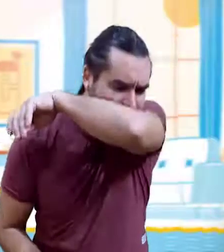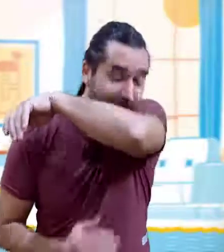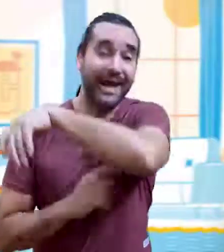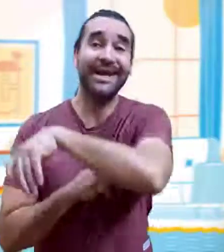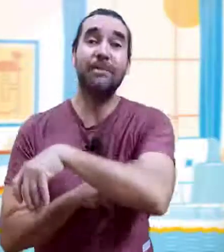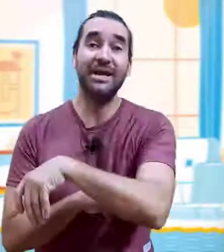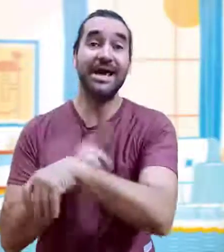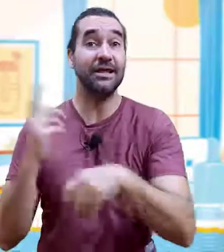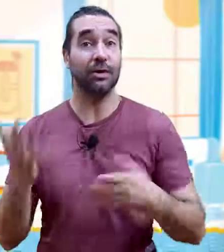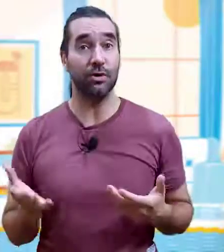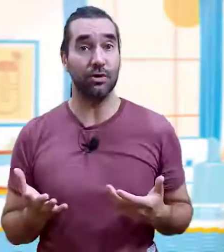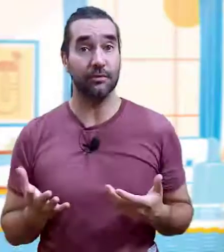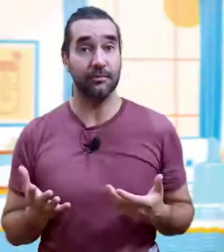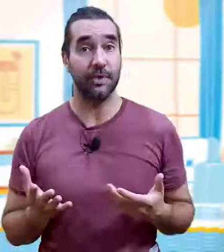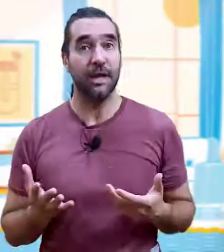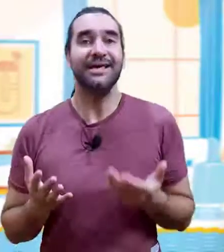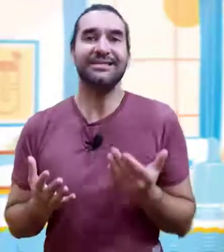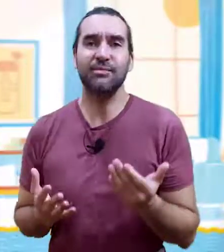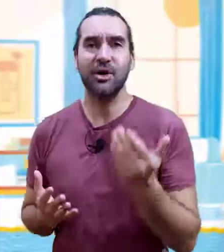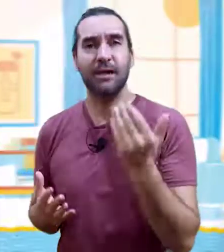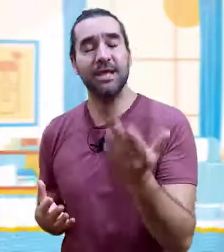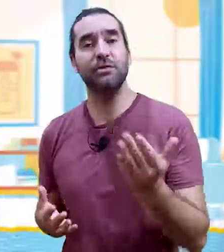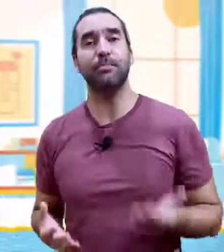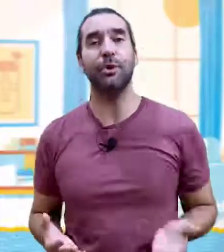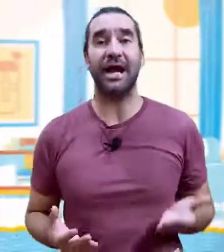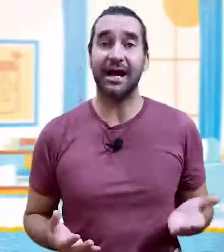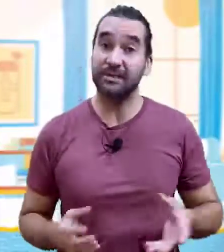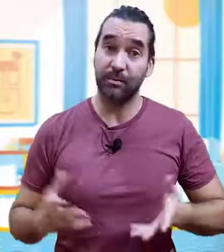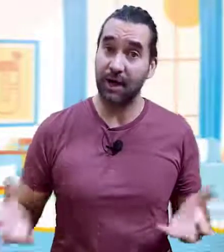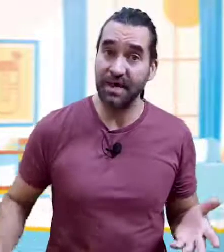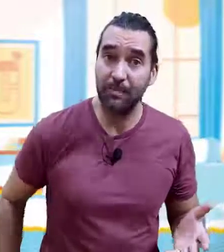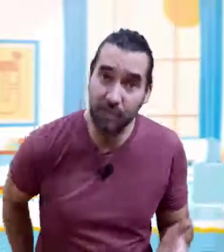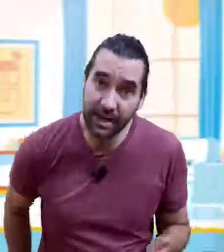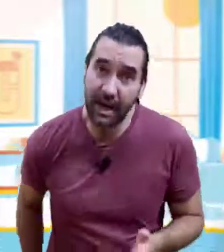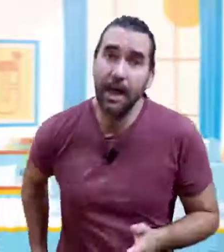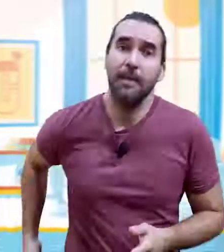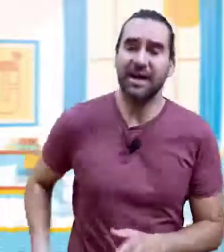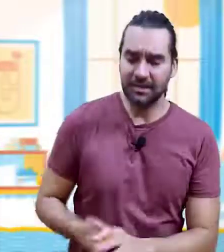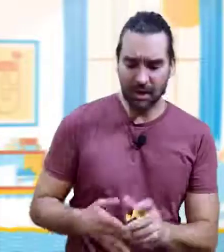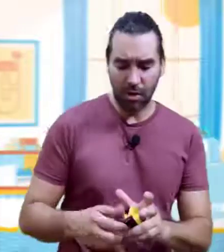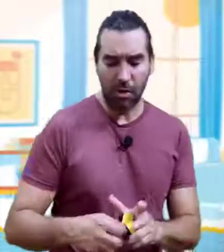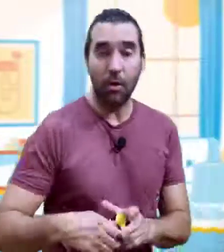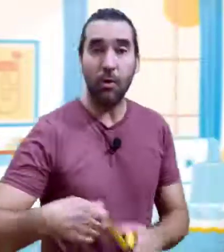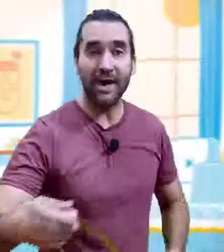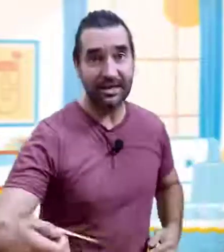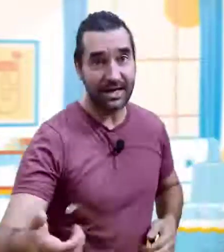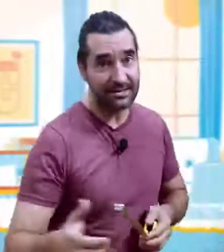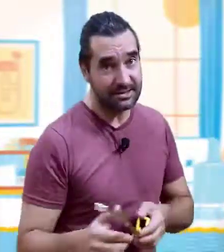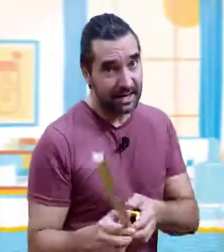En el pliegue del codo. Y si voy caminando por la calle, por la vía pública, mantengo una distancia